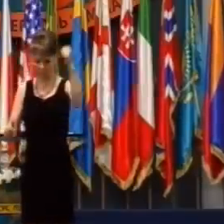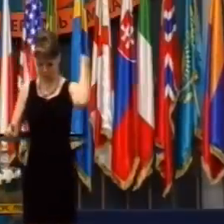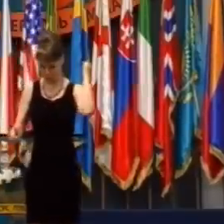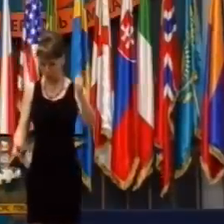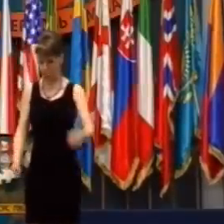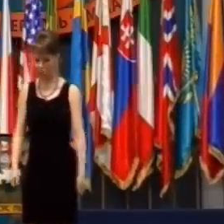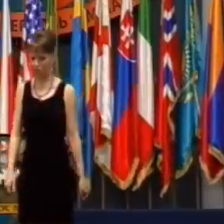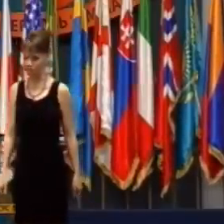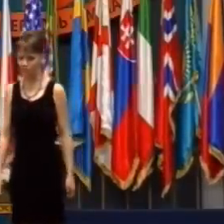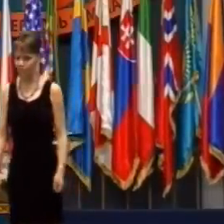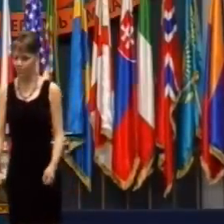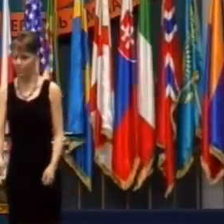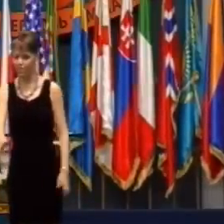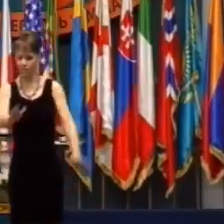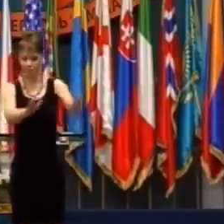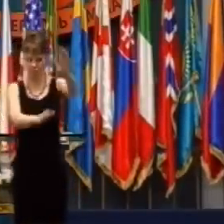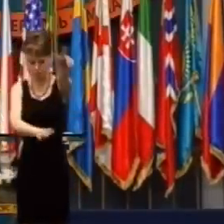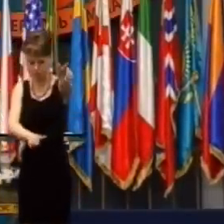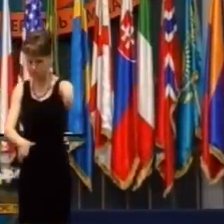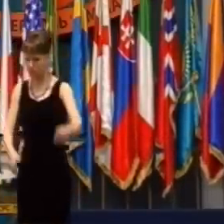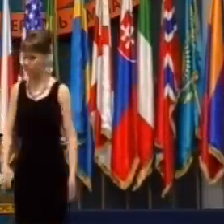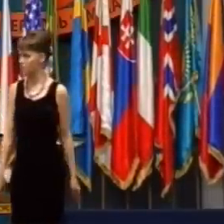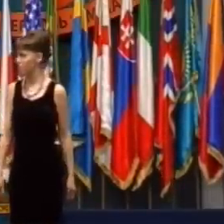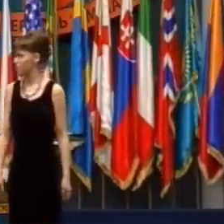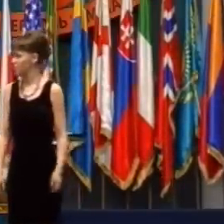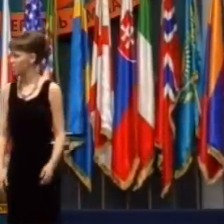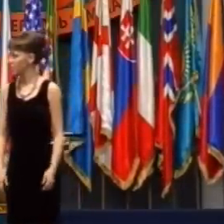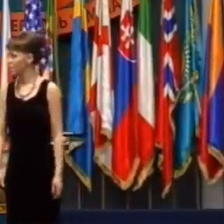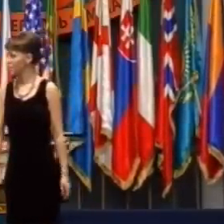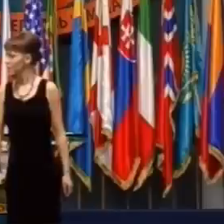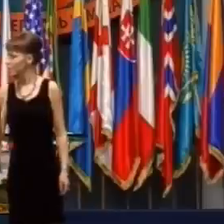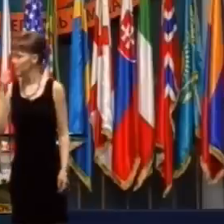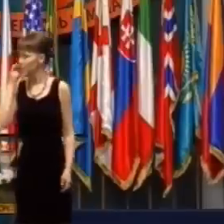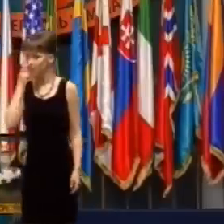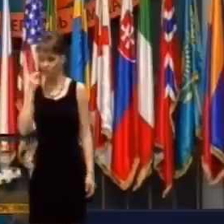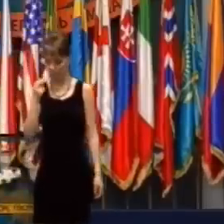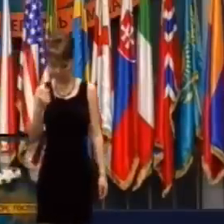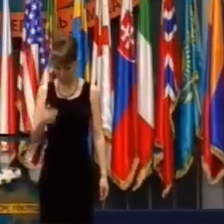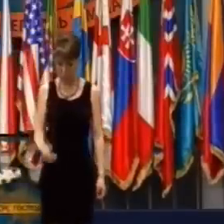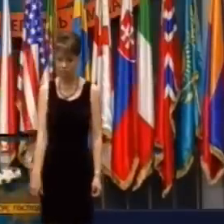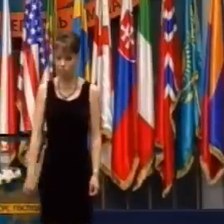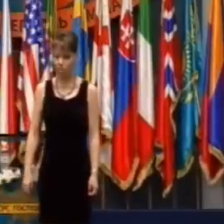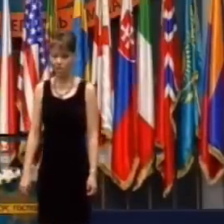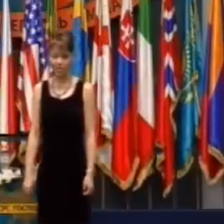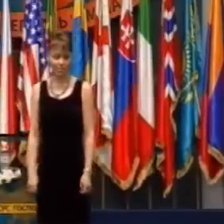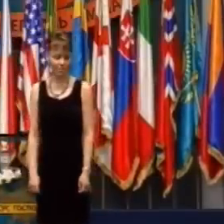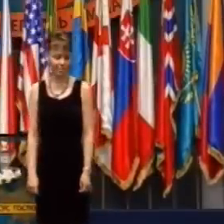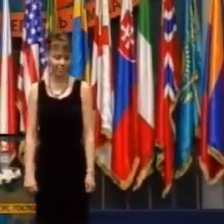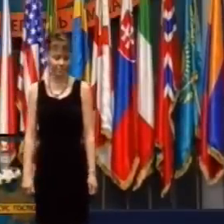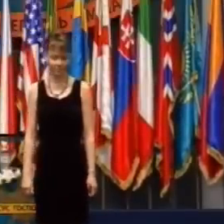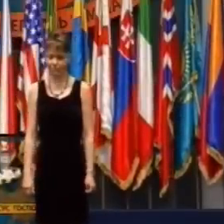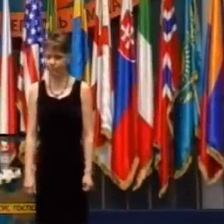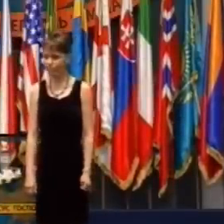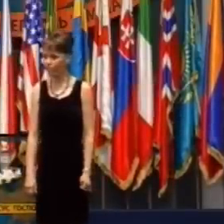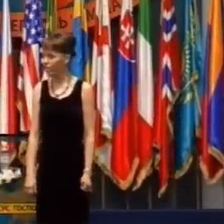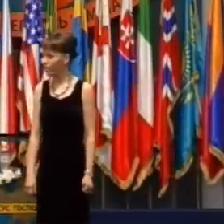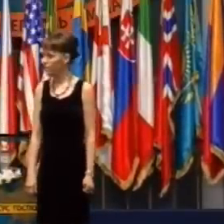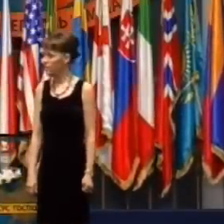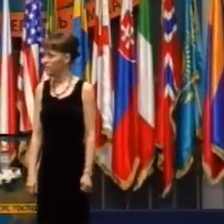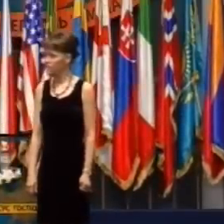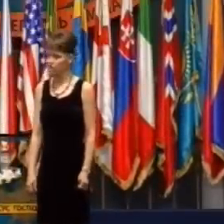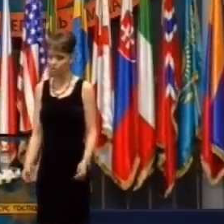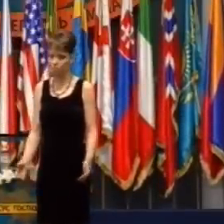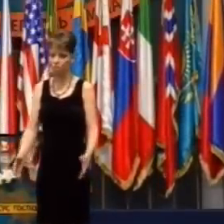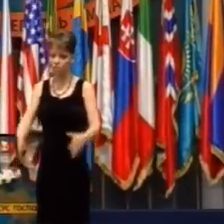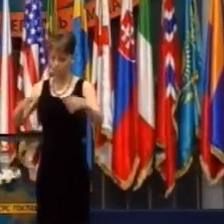Ty choď. A zase ty zastaň. A tí ľudia ma poslúchali. a tak